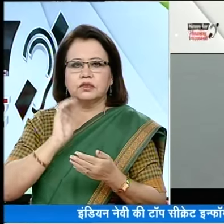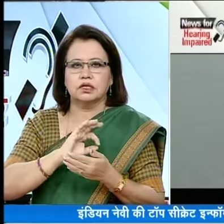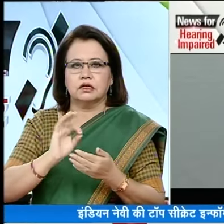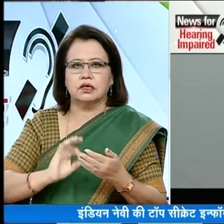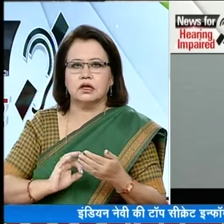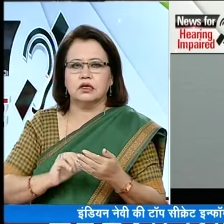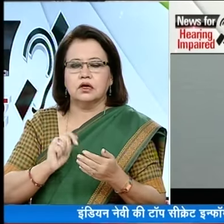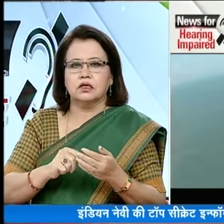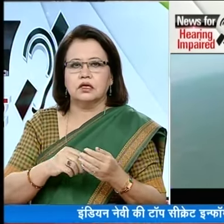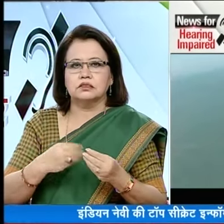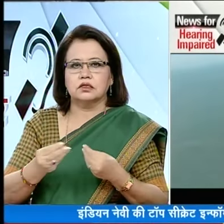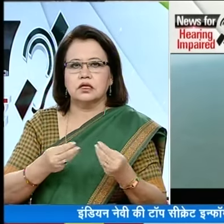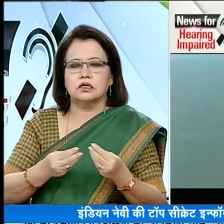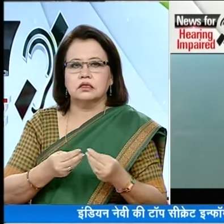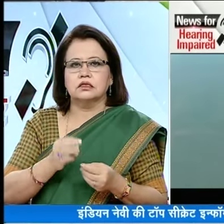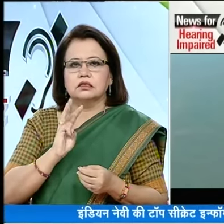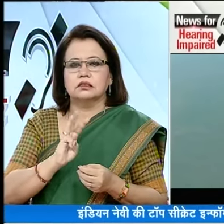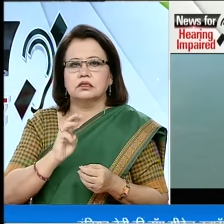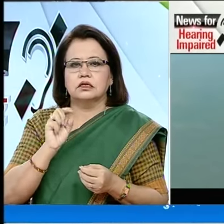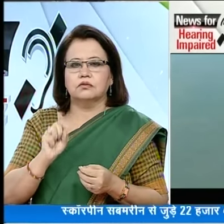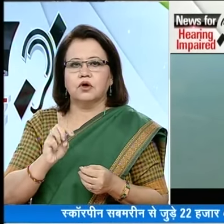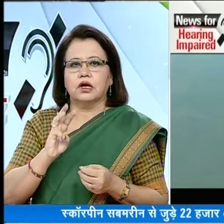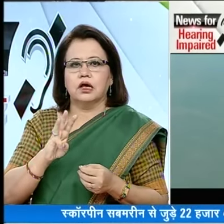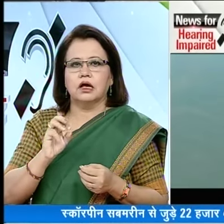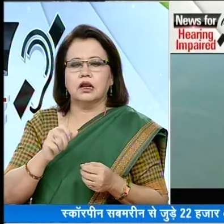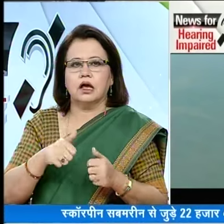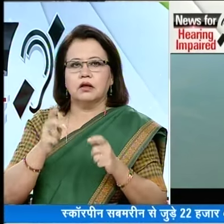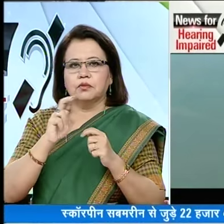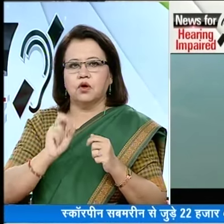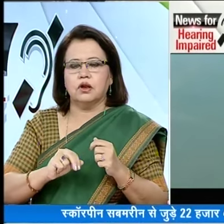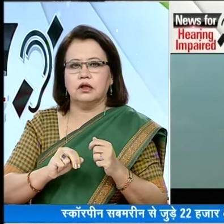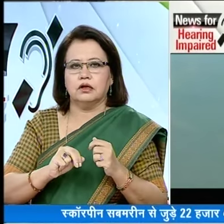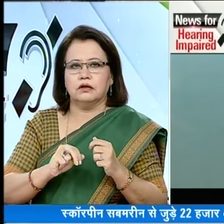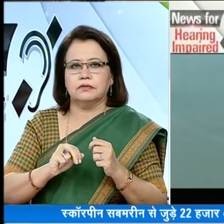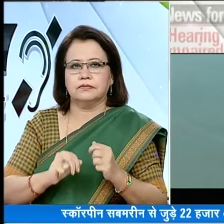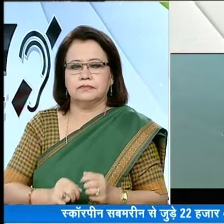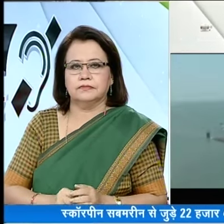information है यह सौधा 3 अरब अमेर की डॉलर का है